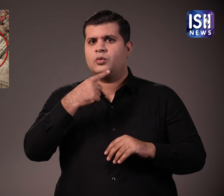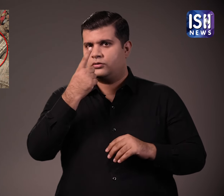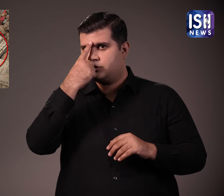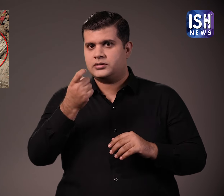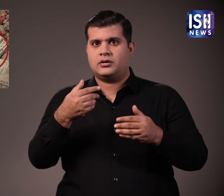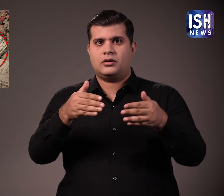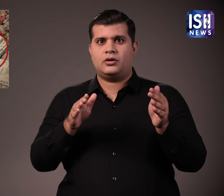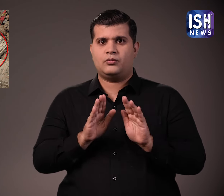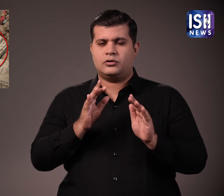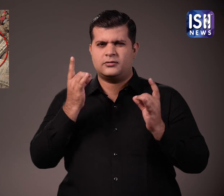है